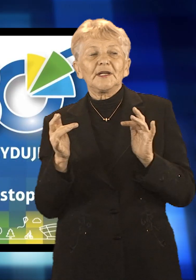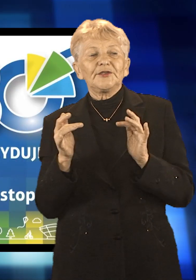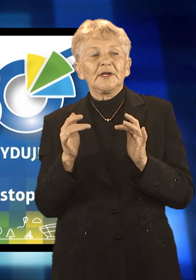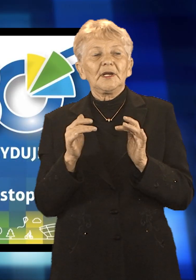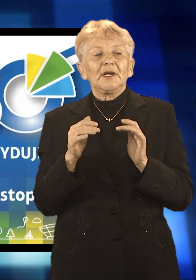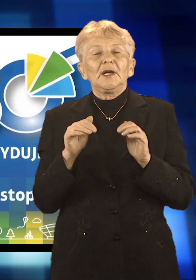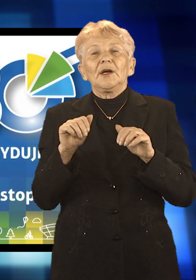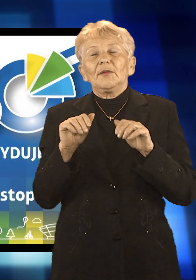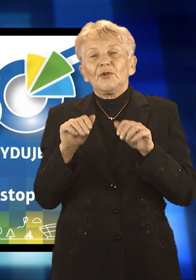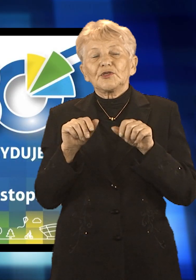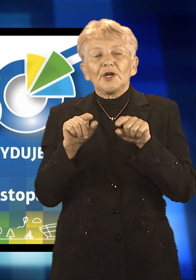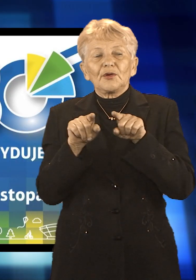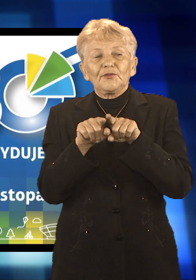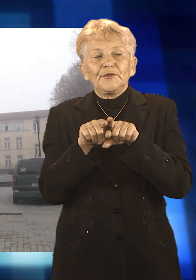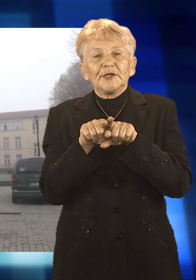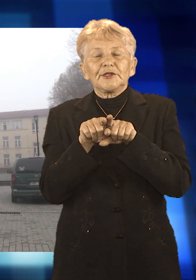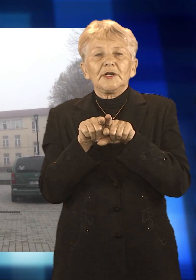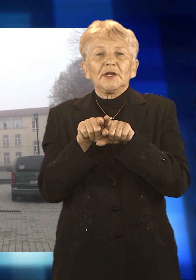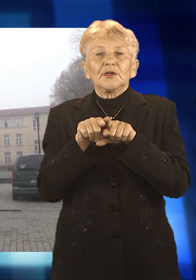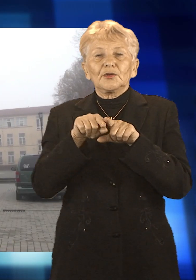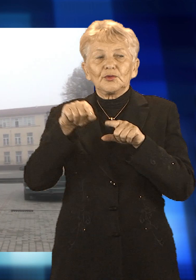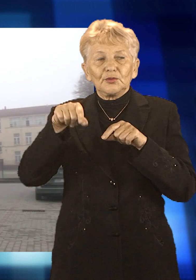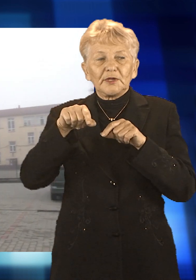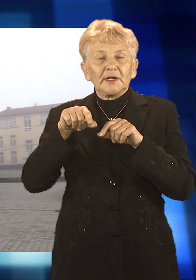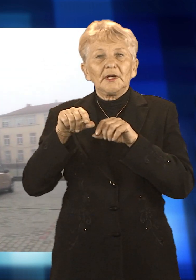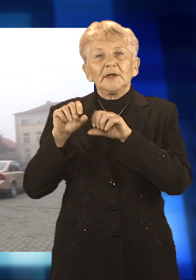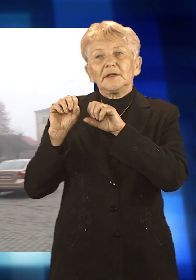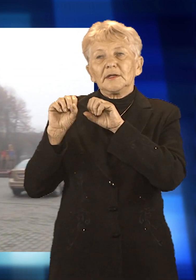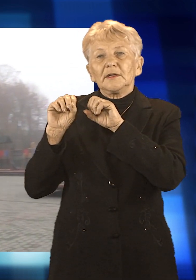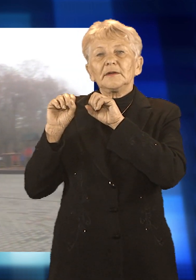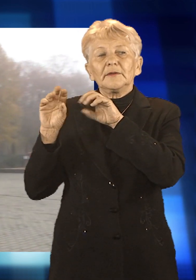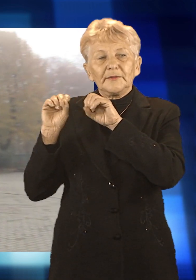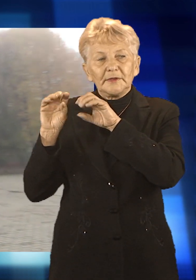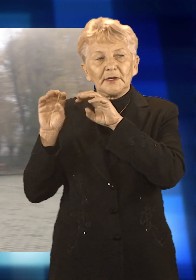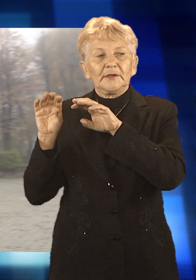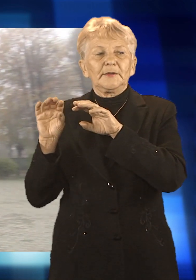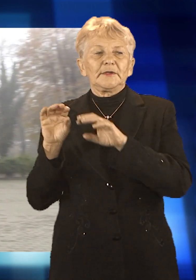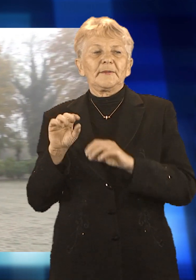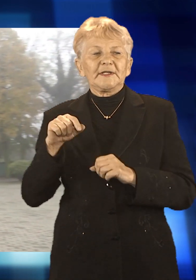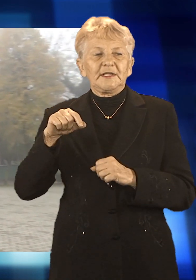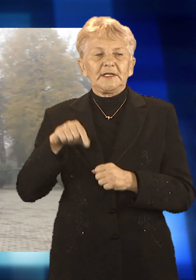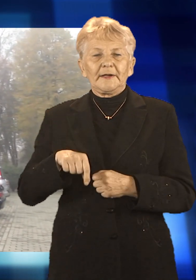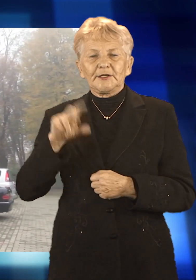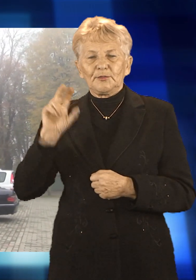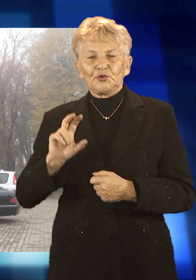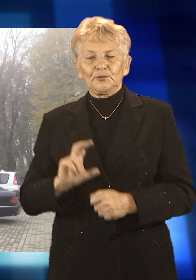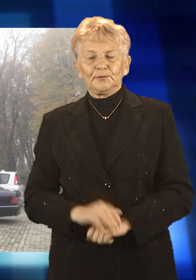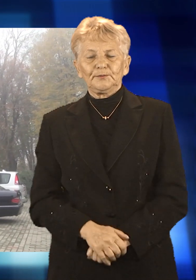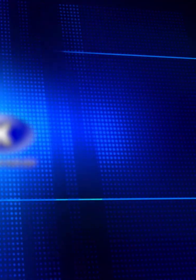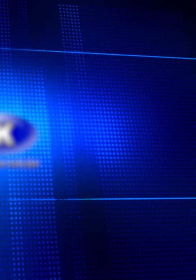Ponadto głosować można w punktach mobilnych. W Raciborzu znajduje się on w punkcie informacji turystycznej na Zamku Piastowskim.